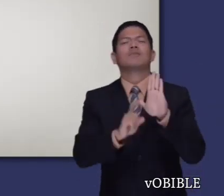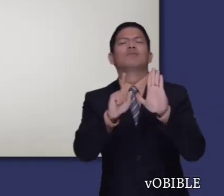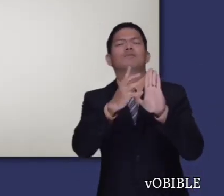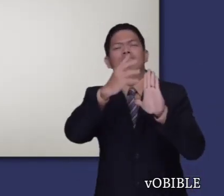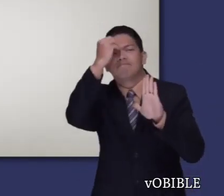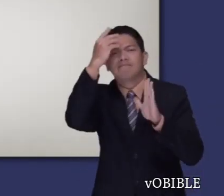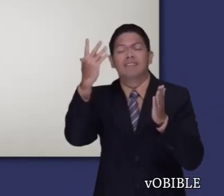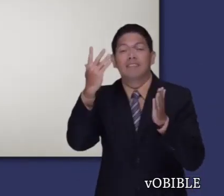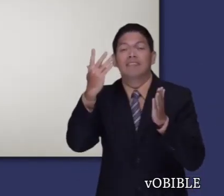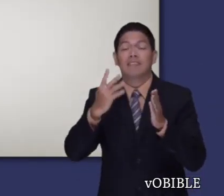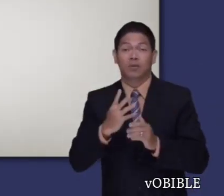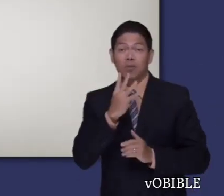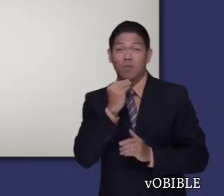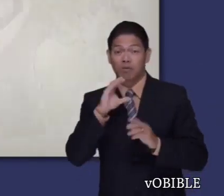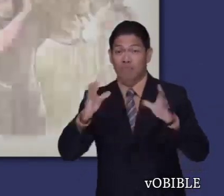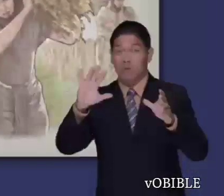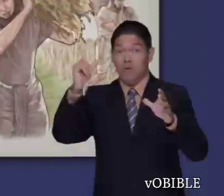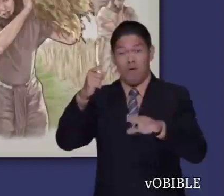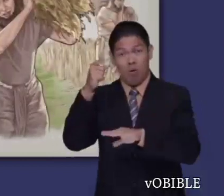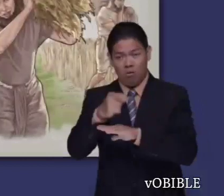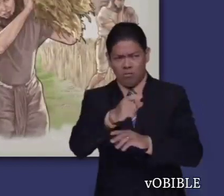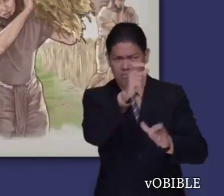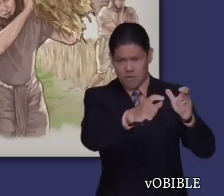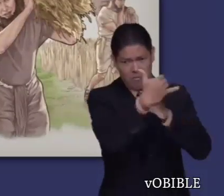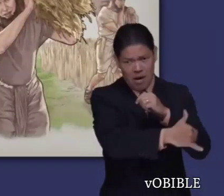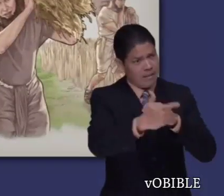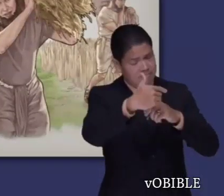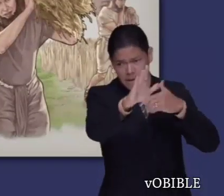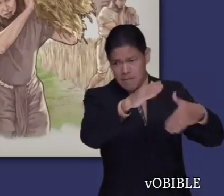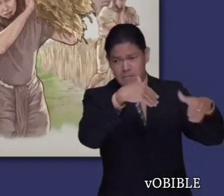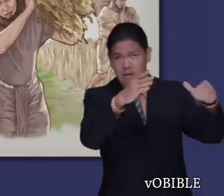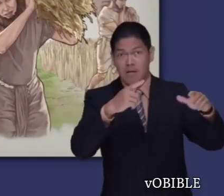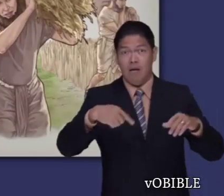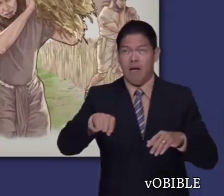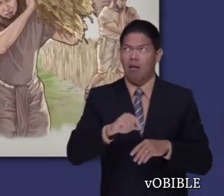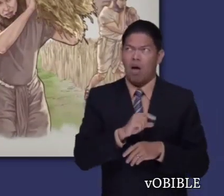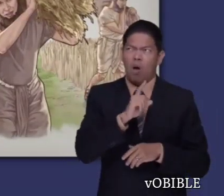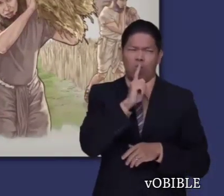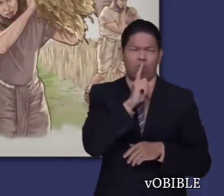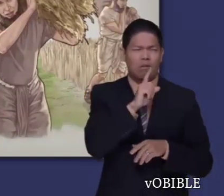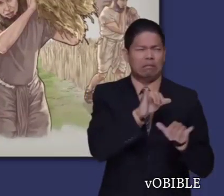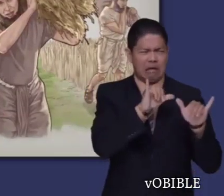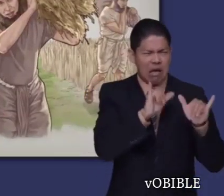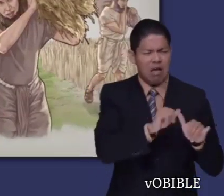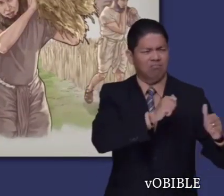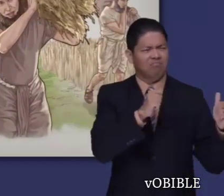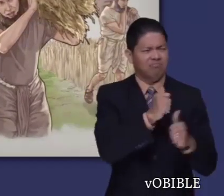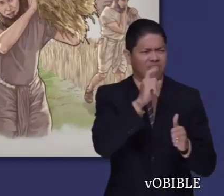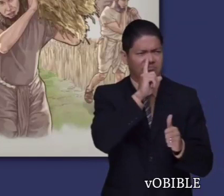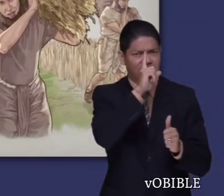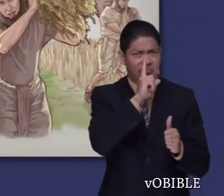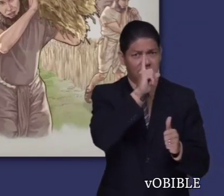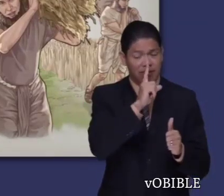En el capítulo 1, leemos que los israelitas, en vez de expulsar a todas las naciones paganas del país, obligaron a algunos